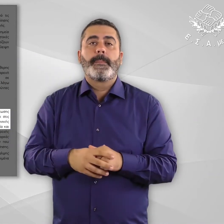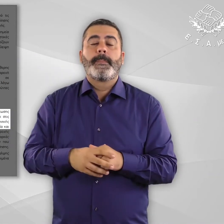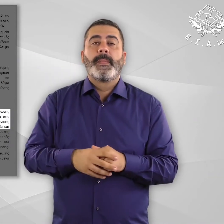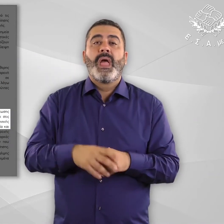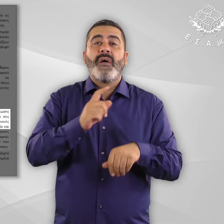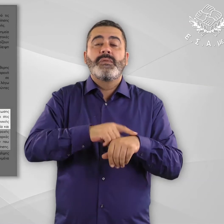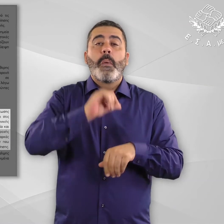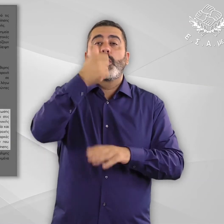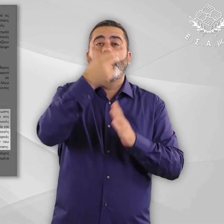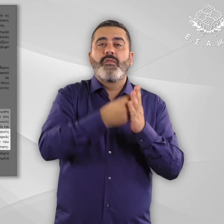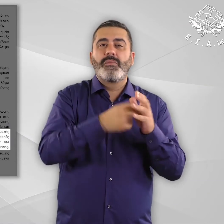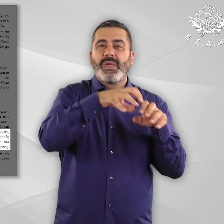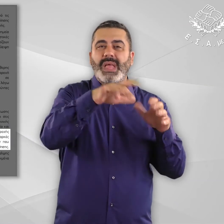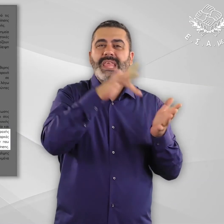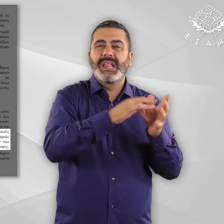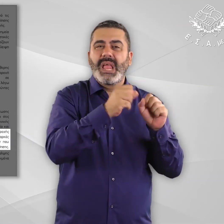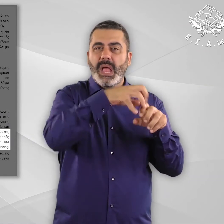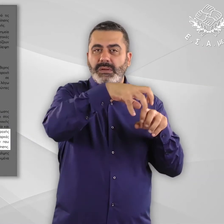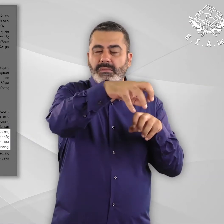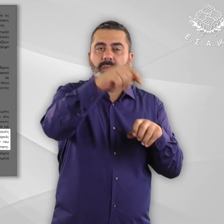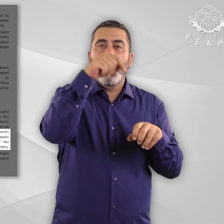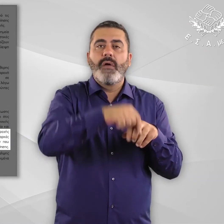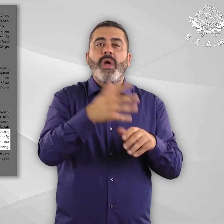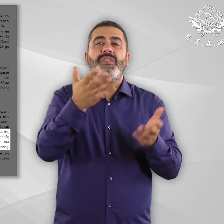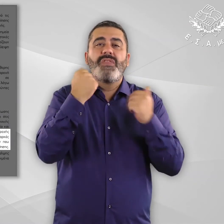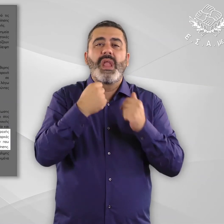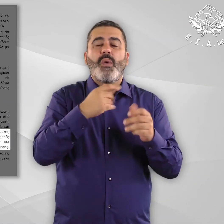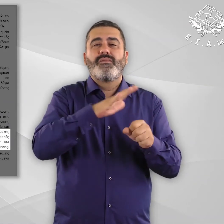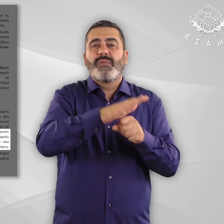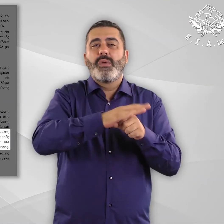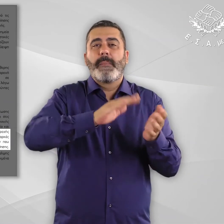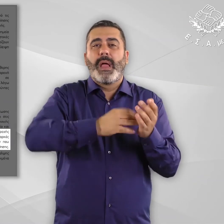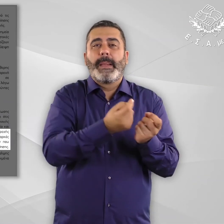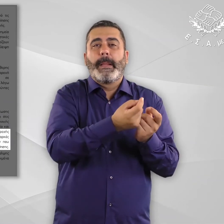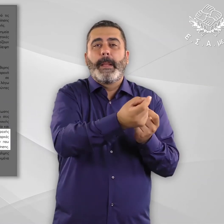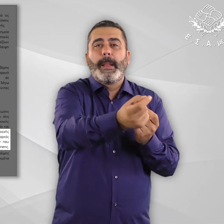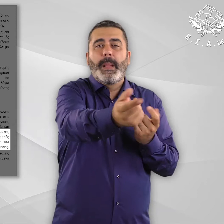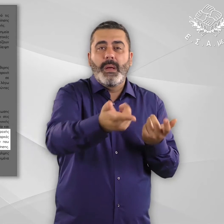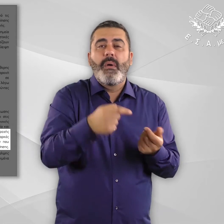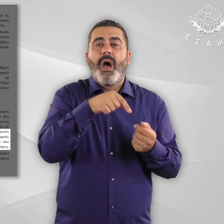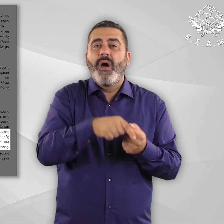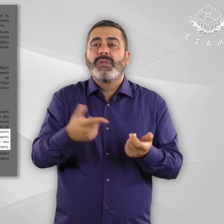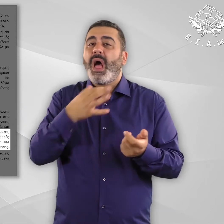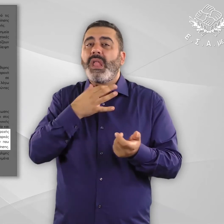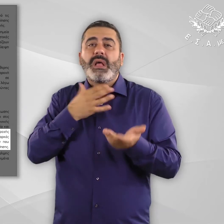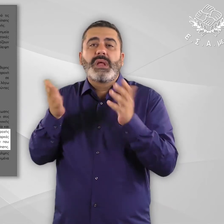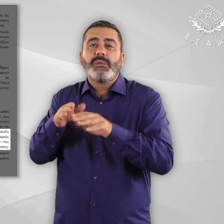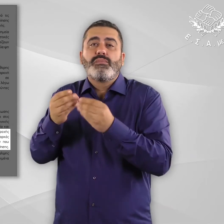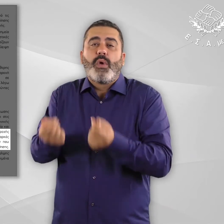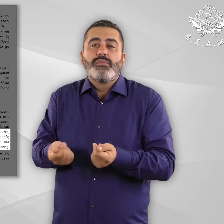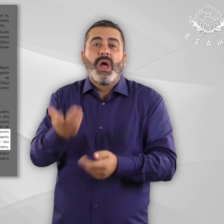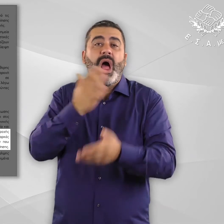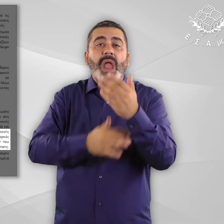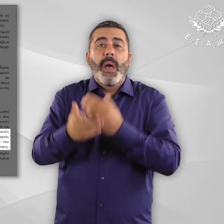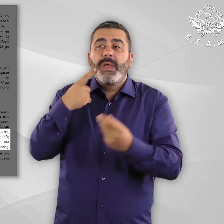χρόνιες παθήσεις. Τα νοσοκομεία και οι δομές παροχής πρωτοβάθμιας φροντίδας υγείας δεν διαθέτουν επαρκές εξειδικευμένο